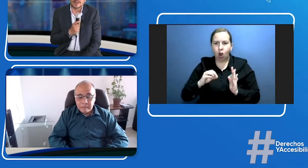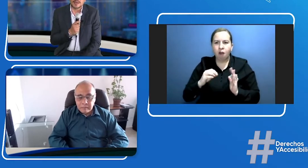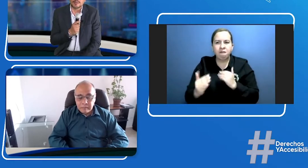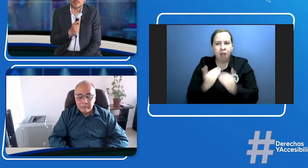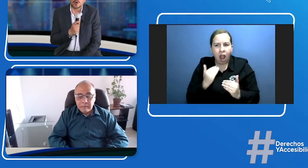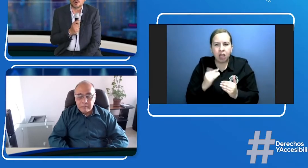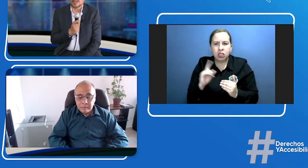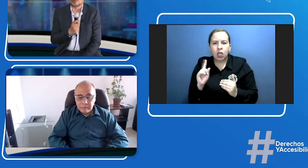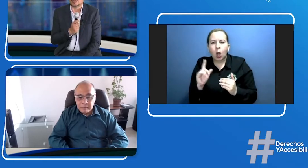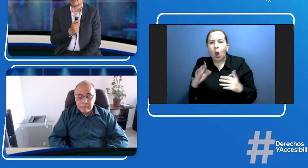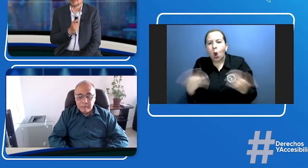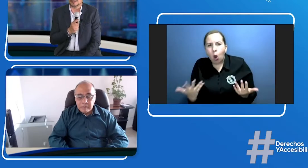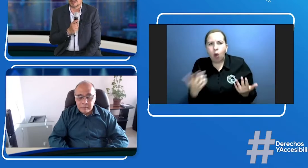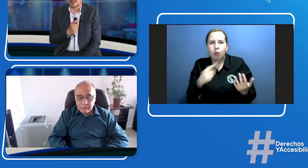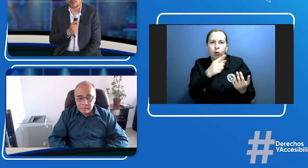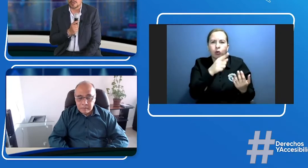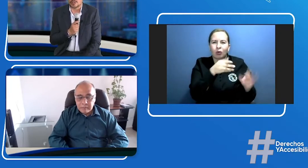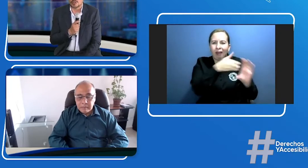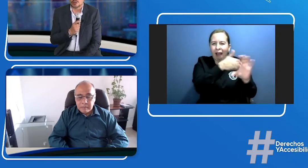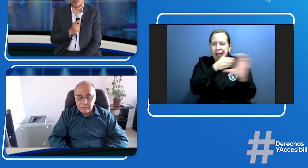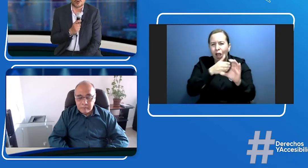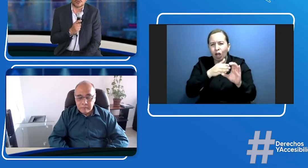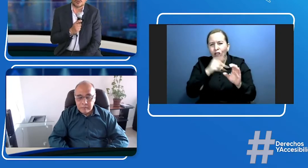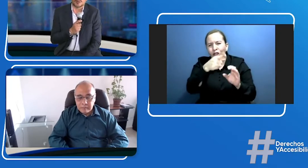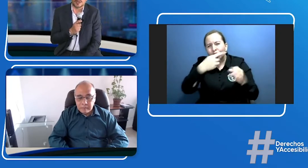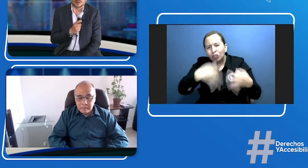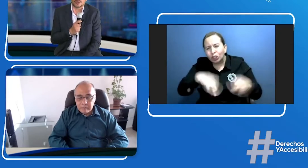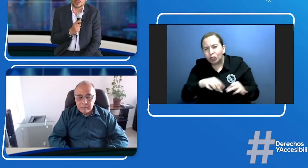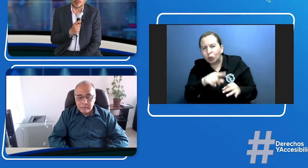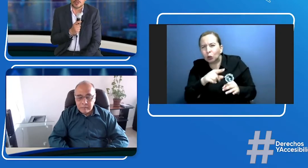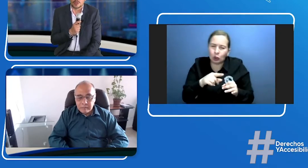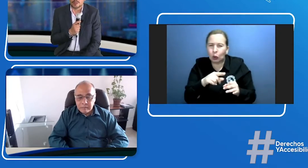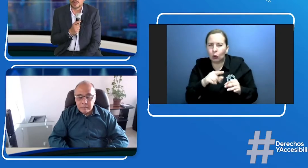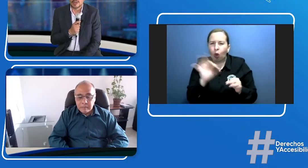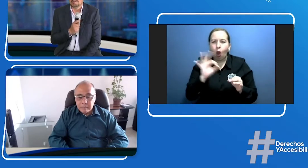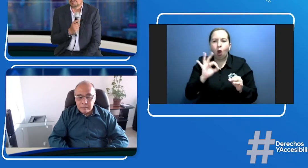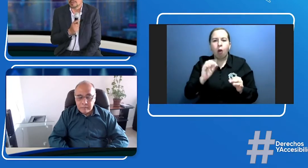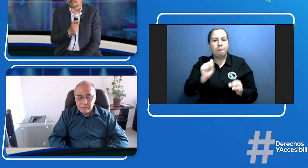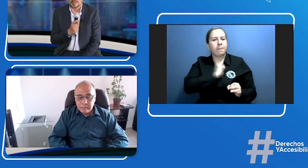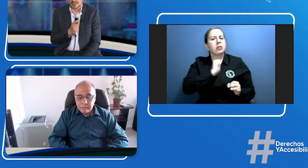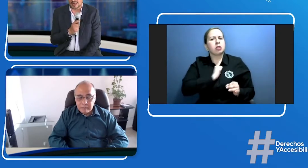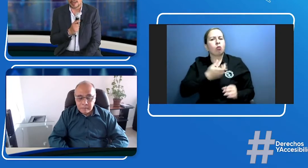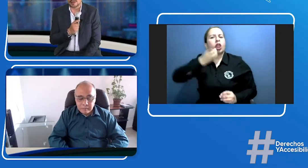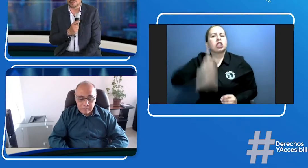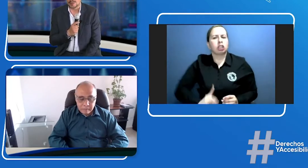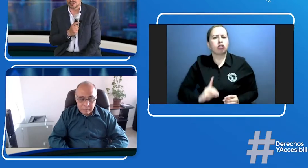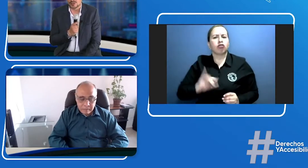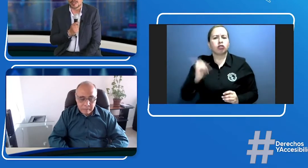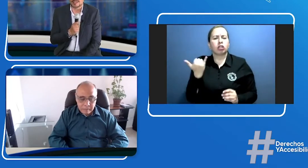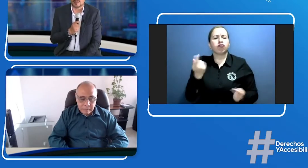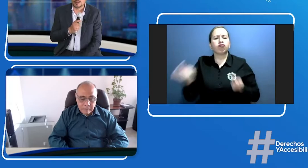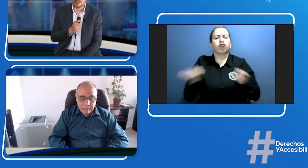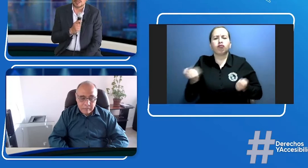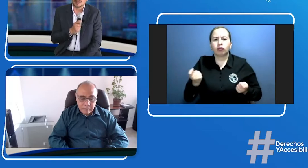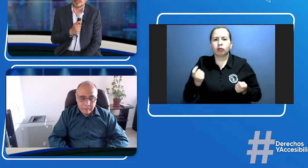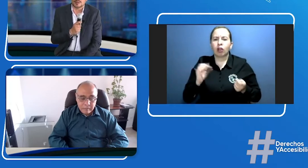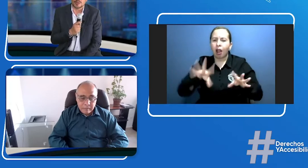o que es un tema más bien de regulación o es un tema de autorregulación pues ya la información que estamos en este momento